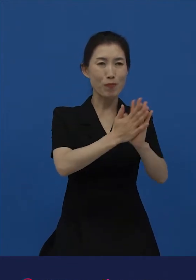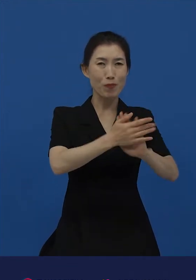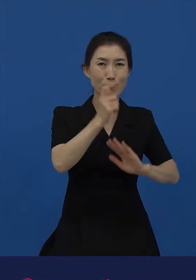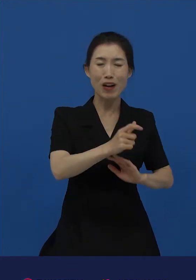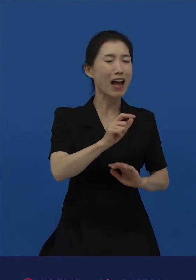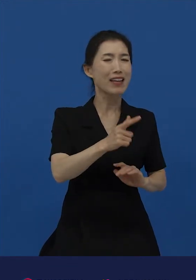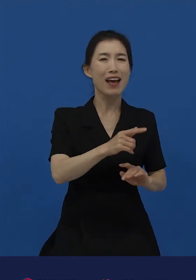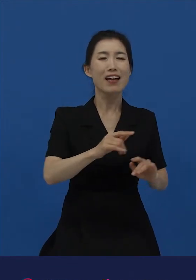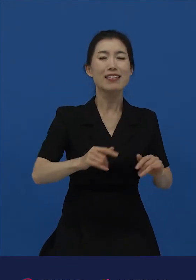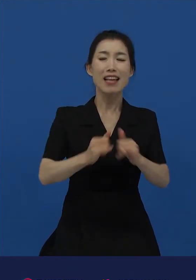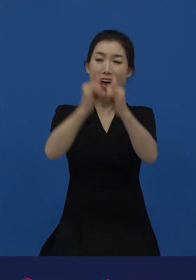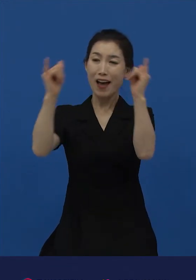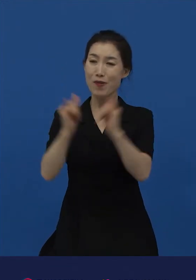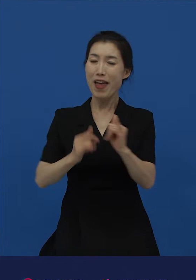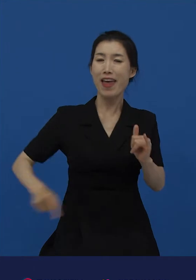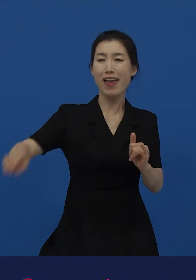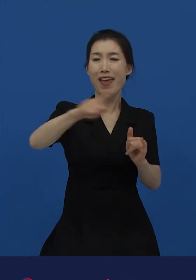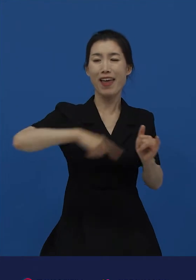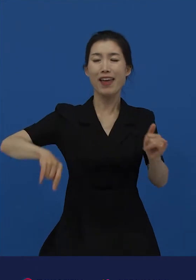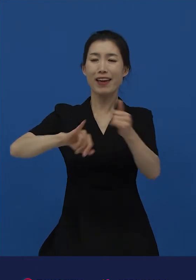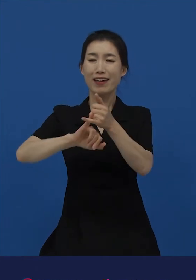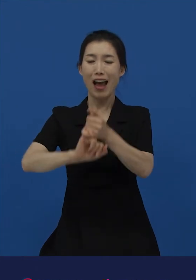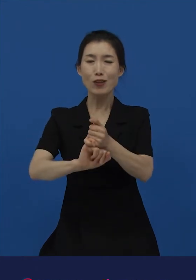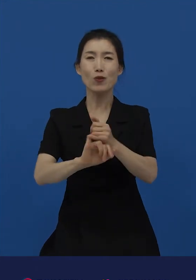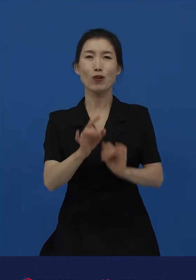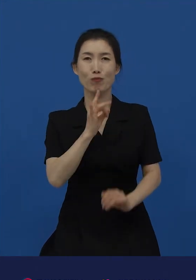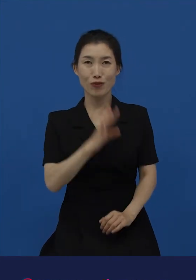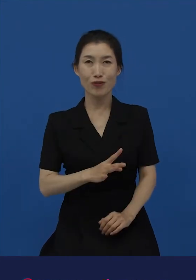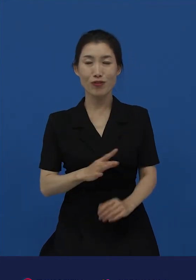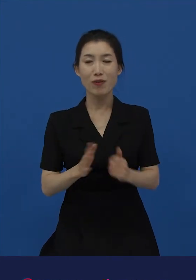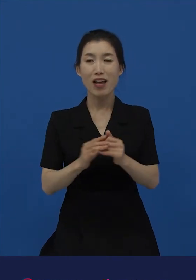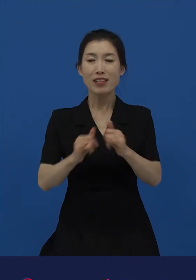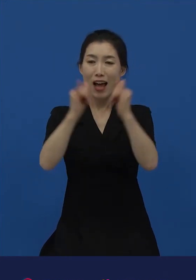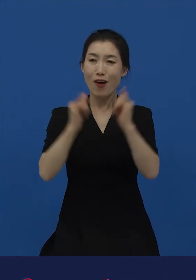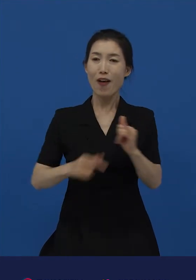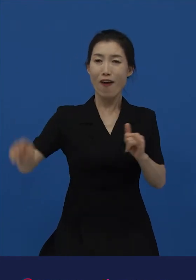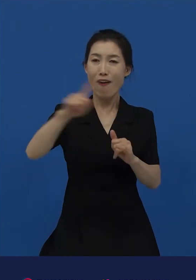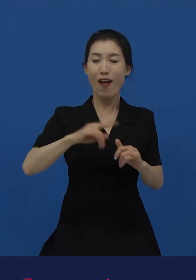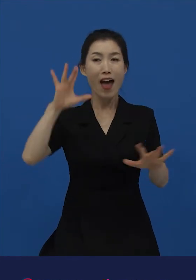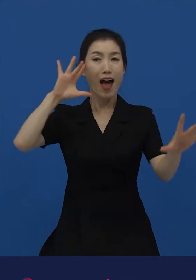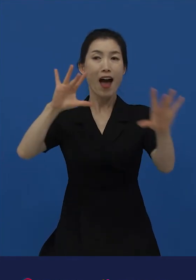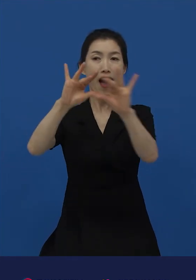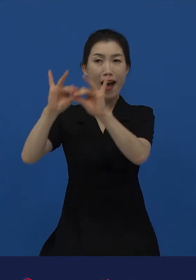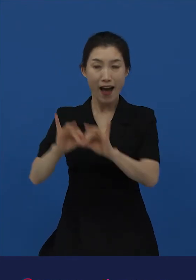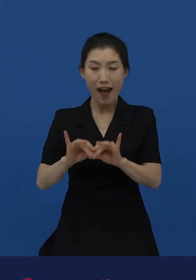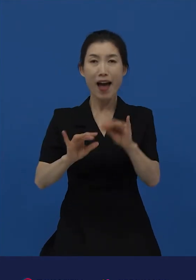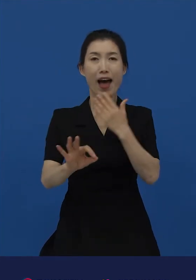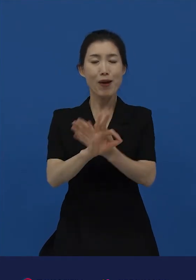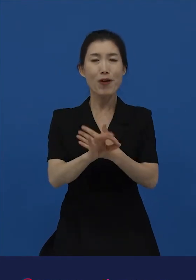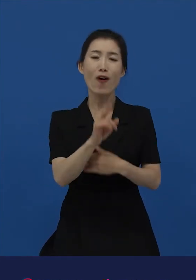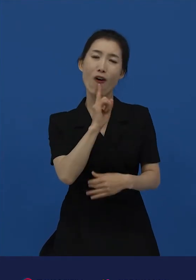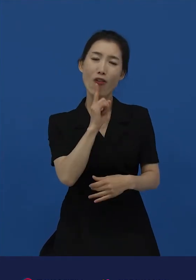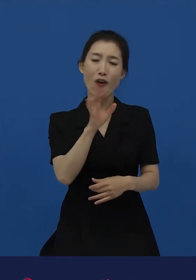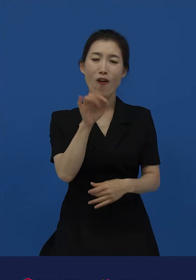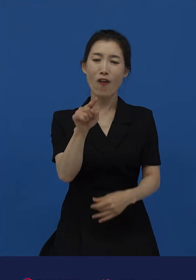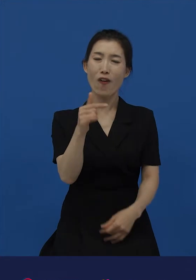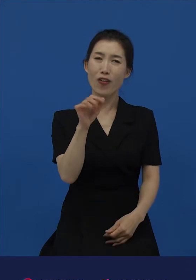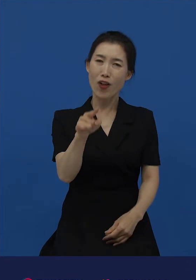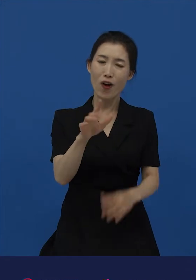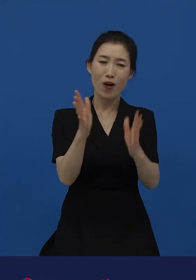사회적 약속일 뿐이죠. 사용자들의 합의에 의해서 언제나 바뀔 수 있는 것이 언어이고요. 사용자들의